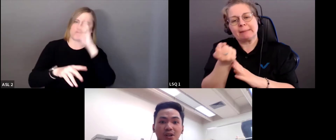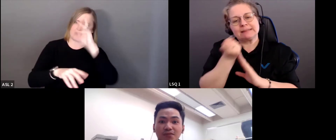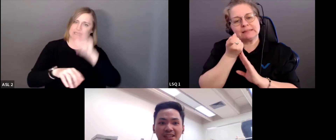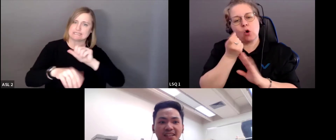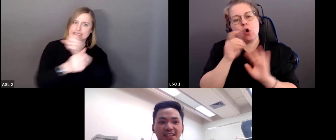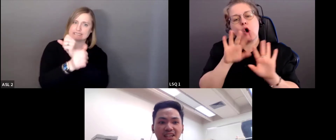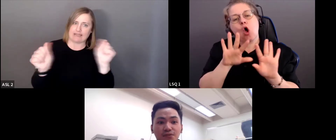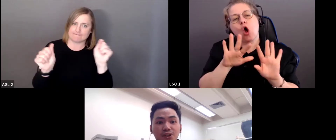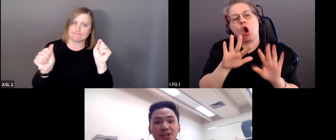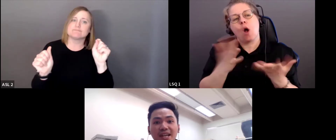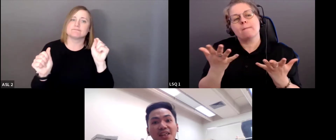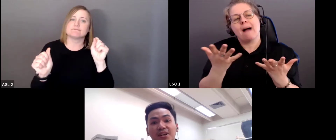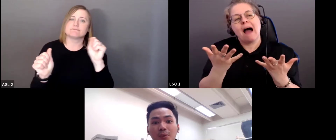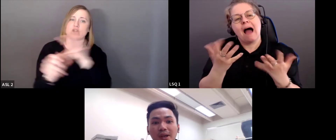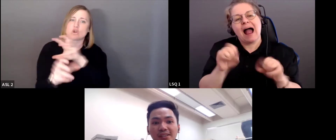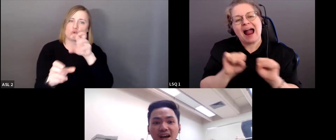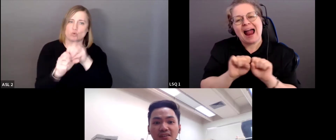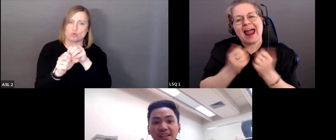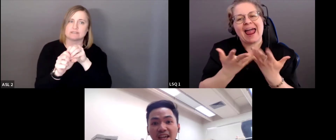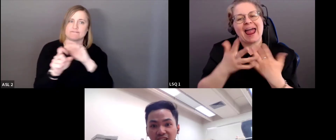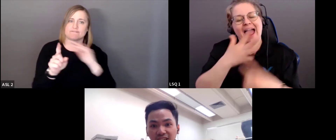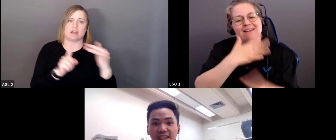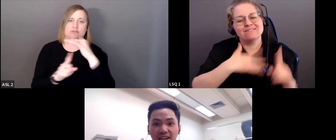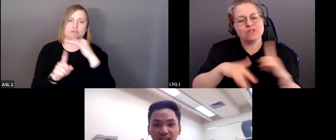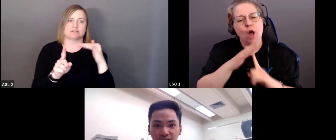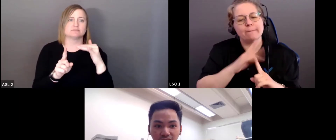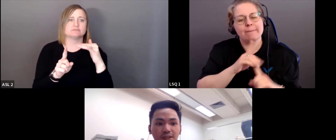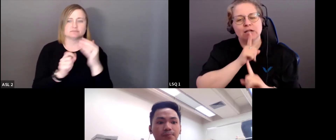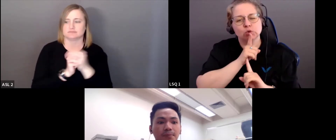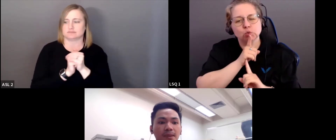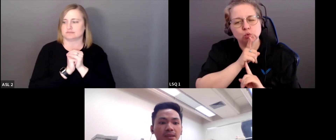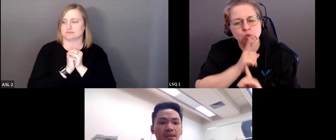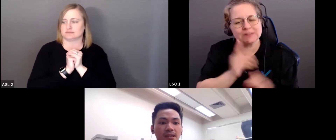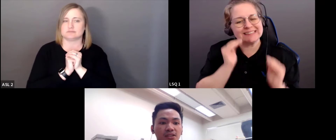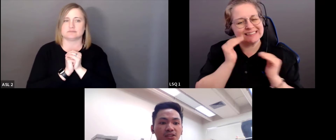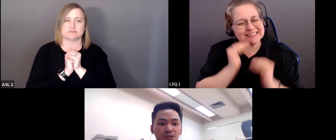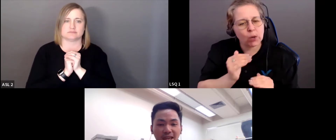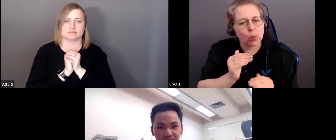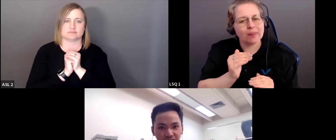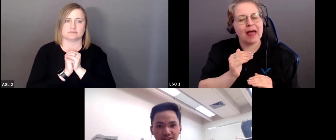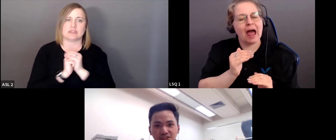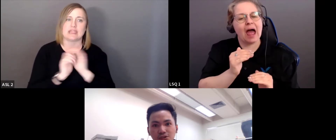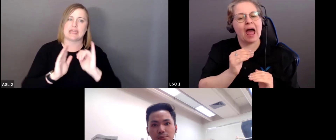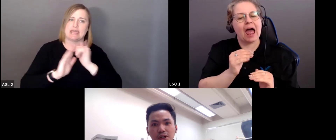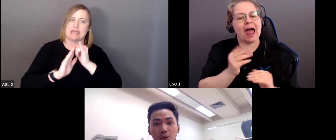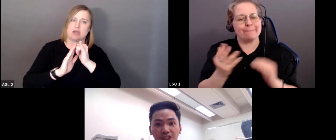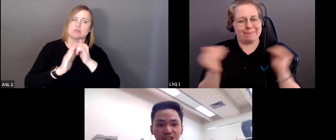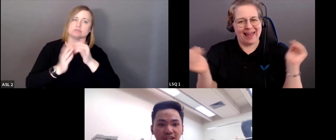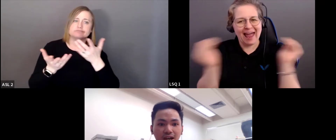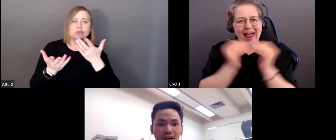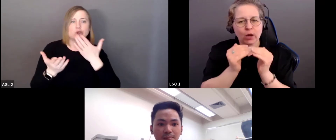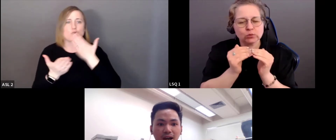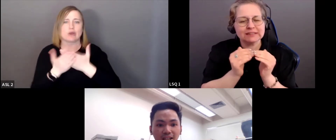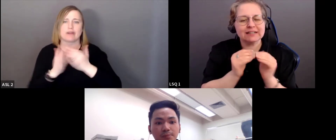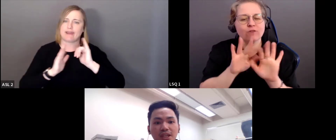environnement sûr et inclusif? Et quels seront les conseils que je pourrais donner pour s'engager de façon éthique?